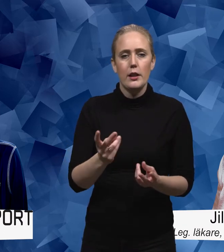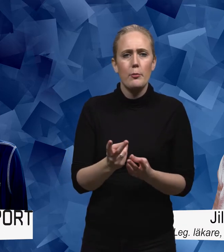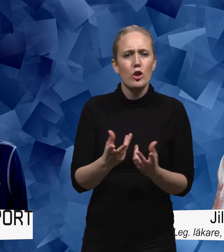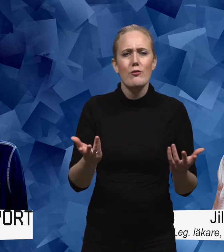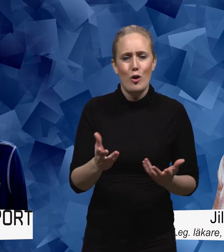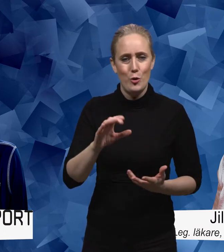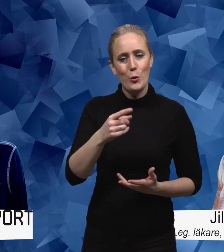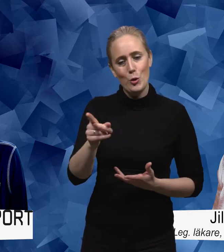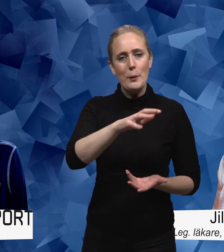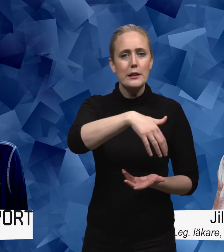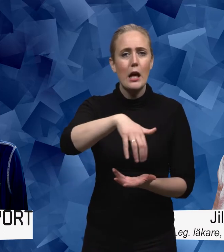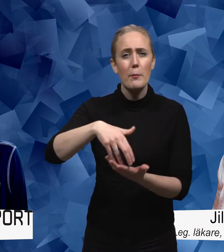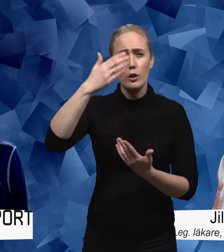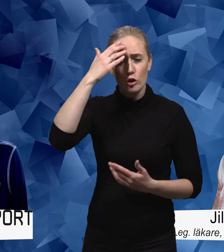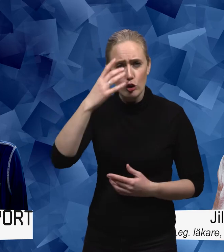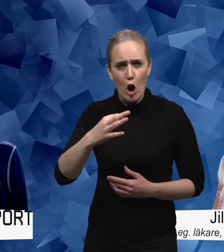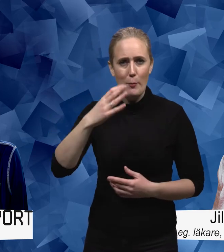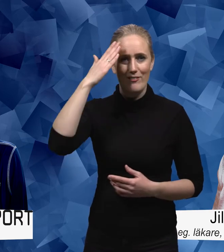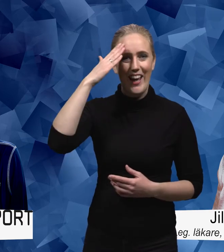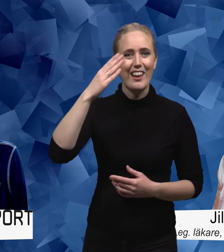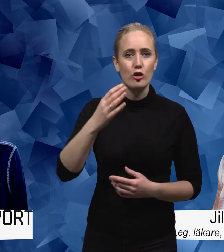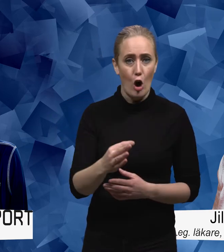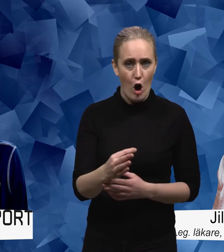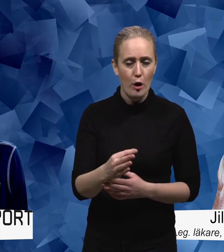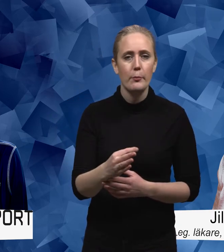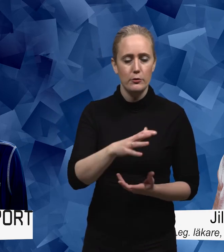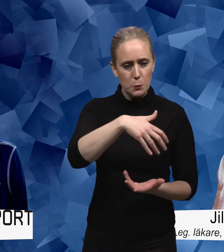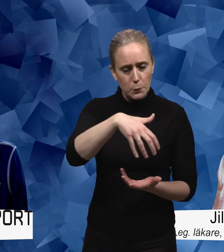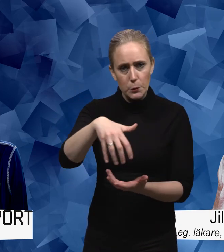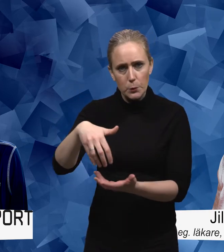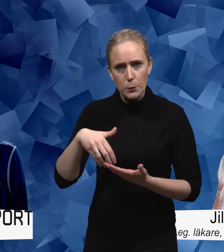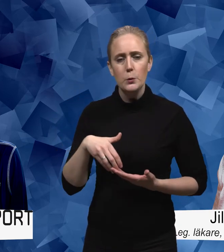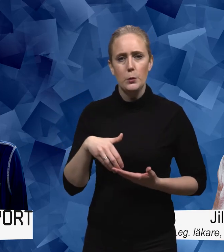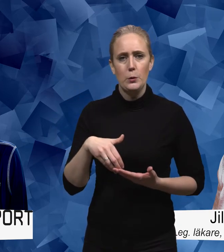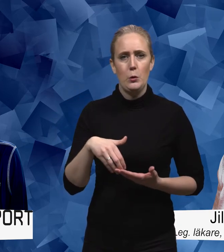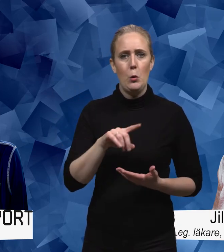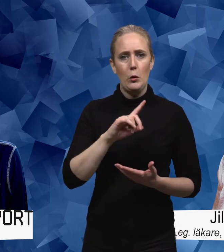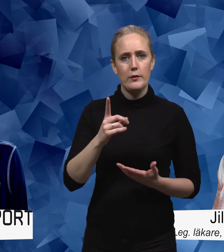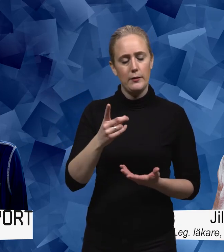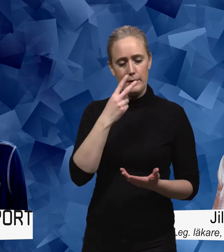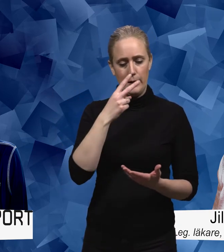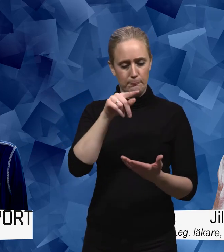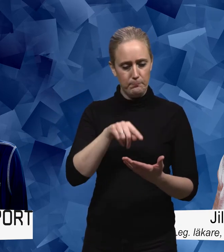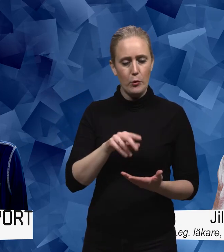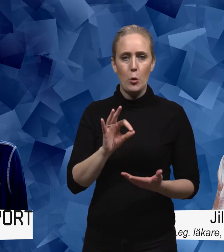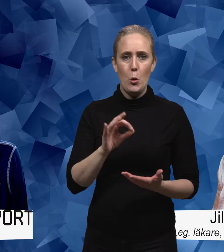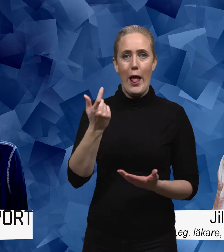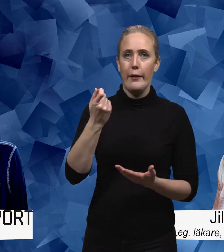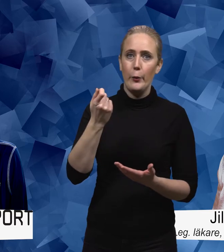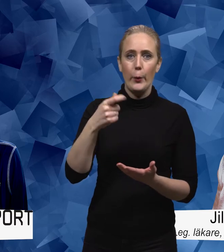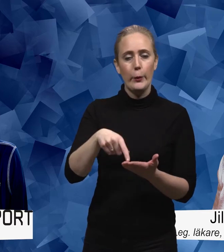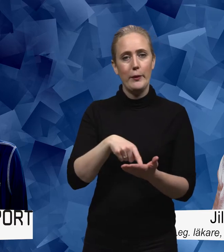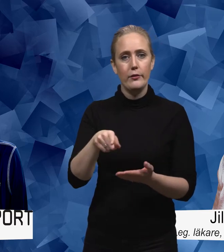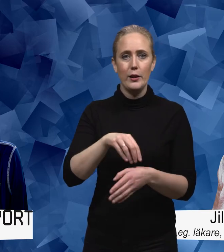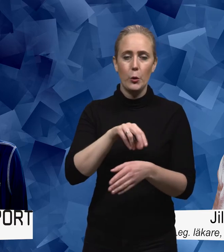när man samlar ihop kunskap vetenskaplig kunskap av liknande slag för att kunna uttala sig om en speciell sjukdom